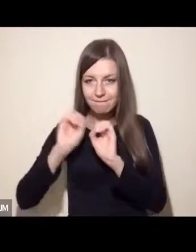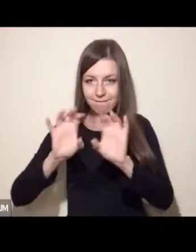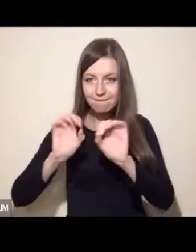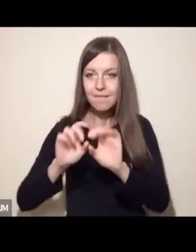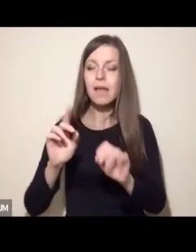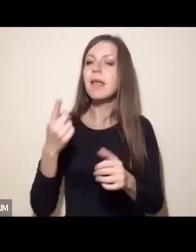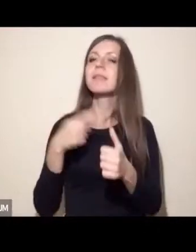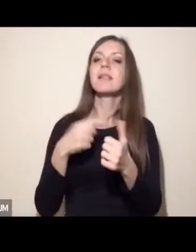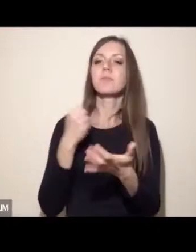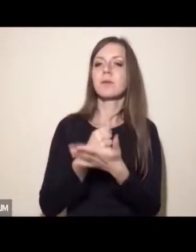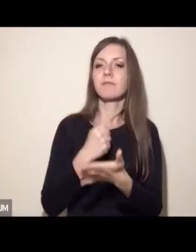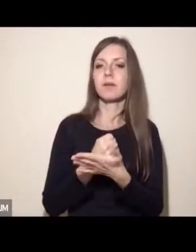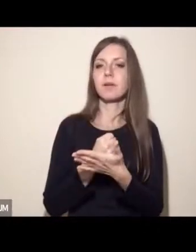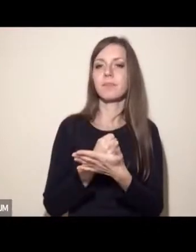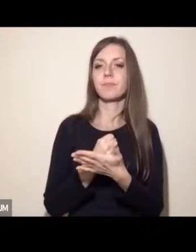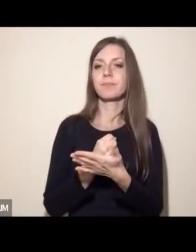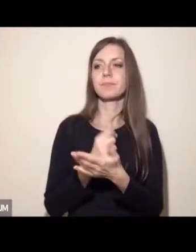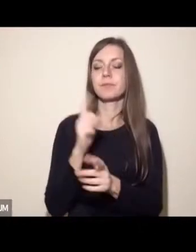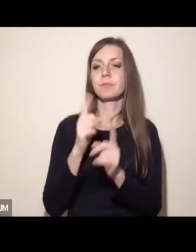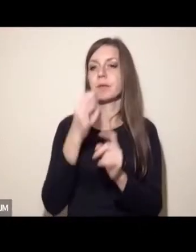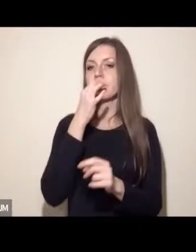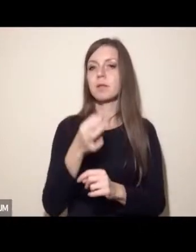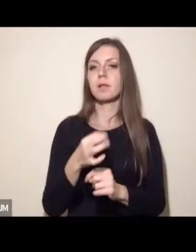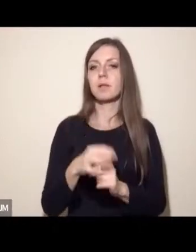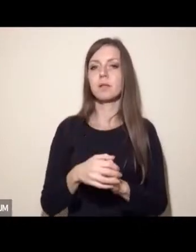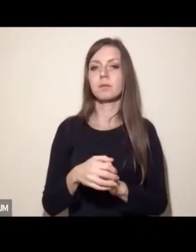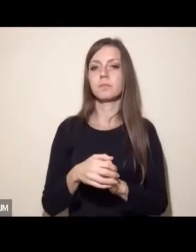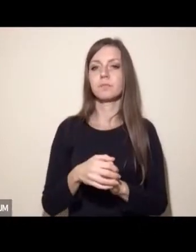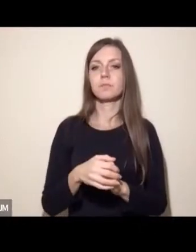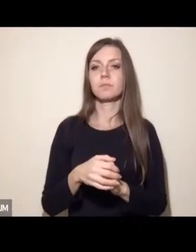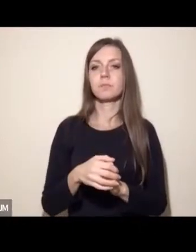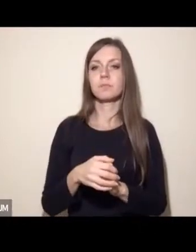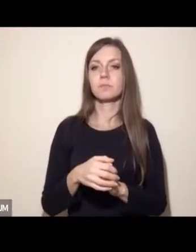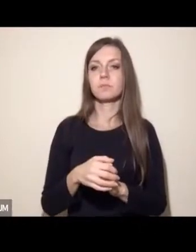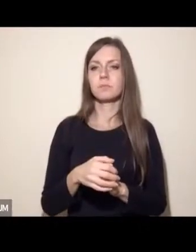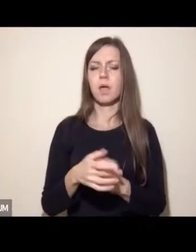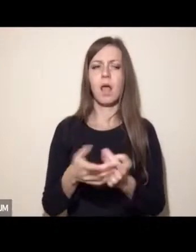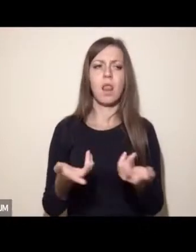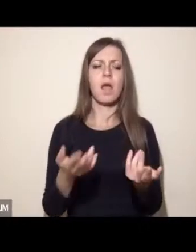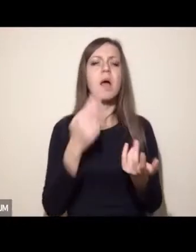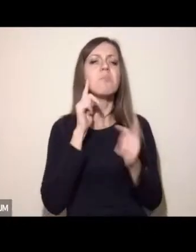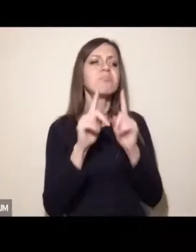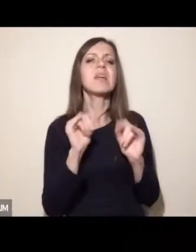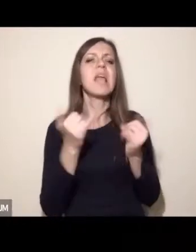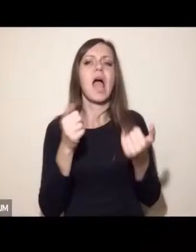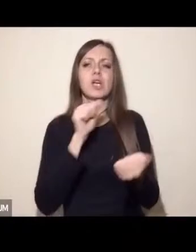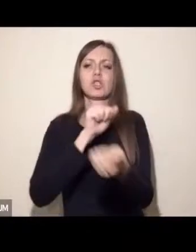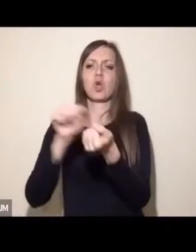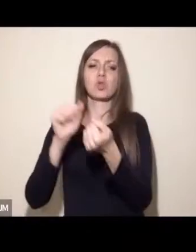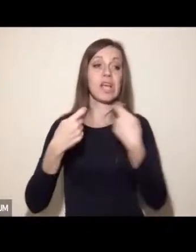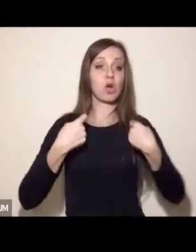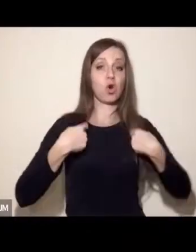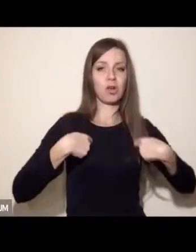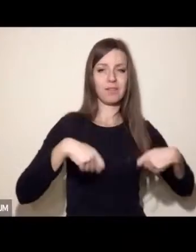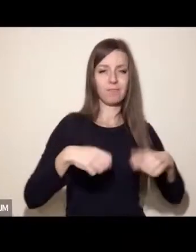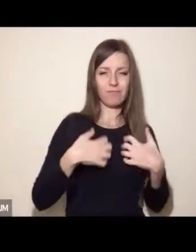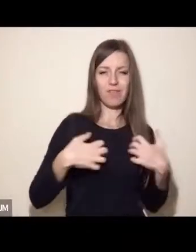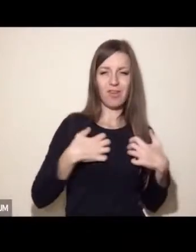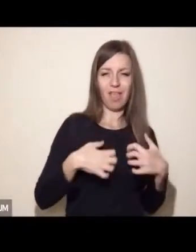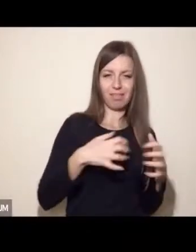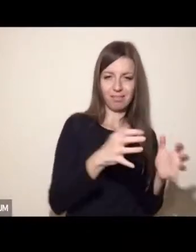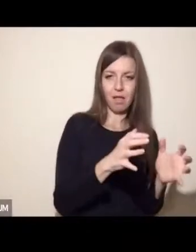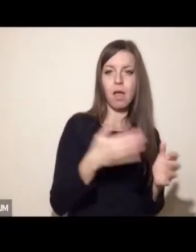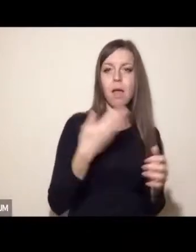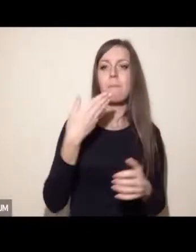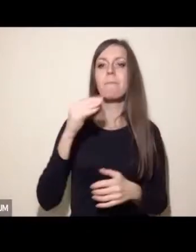Jednym z często podnoszonych pytań jest pytanie dotyczące faktycznej szkodliwości rolnictwa zwierzęcego, w kontekście